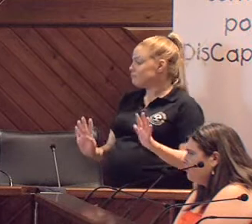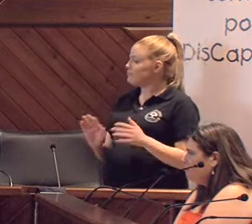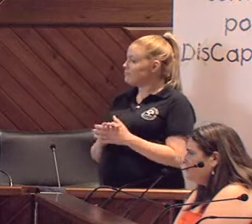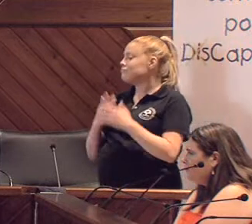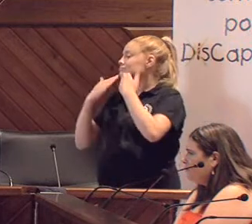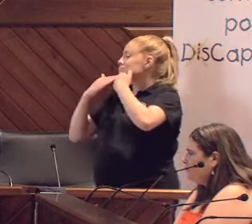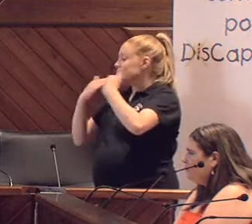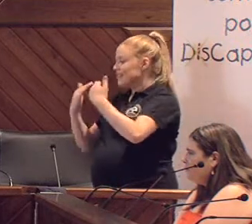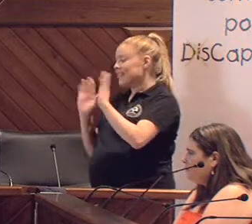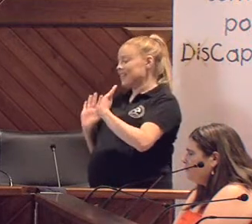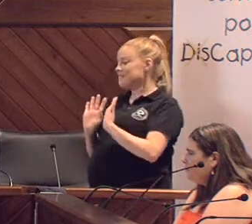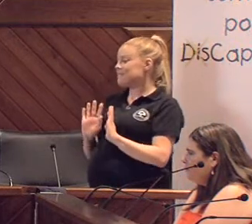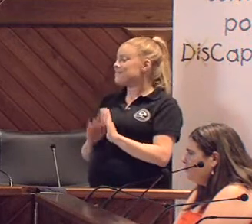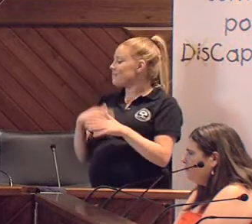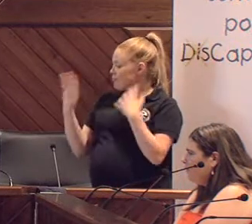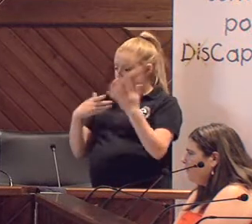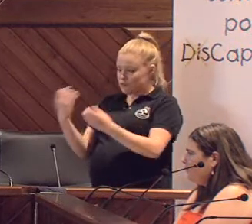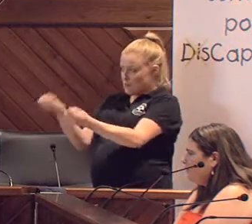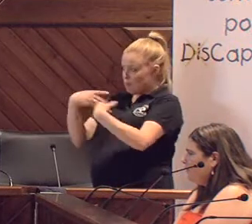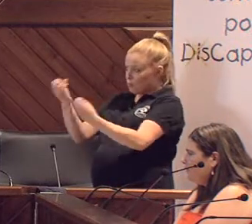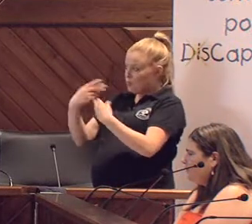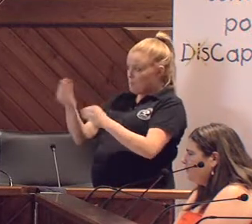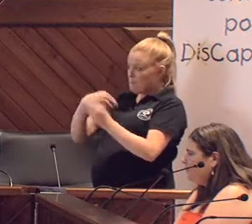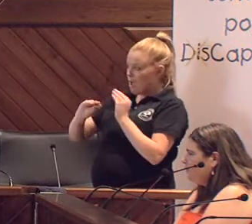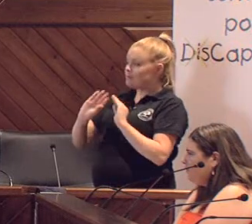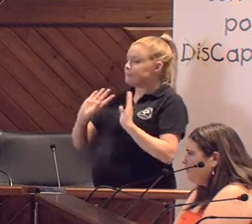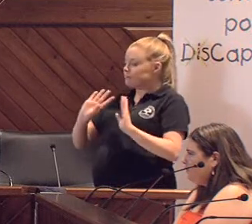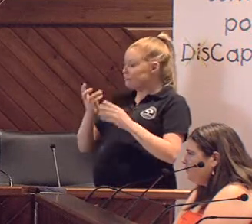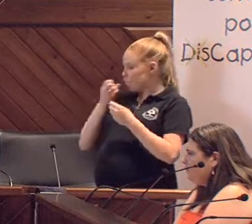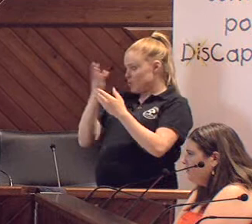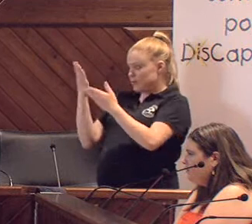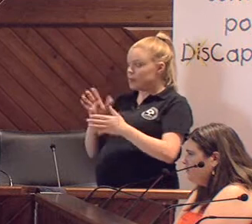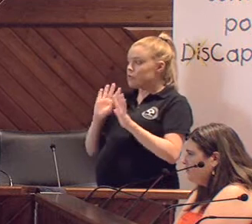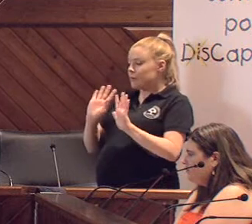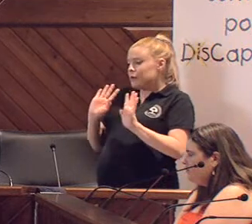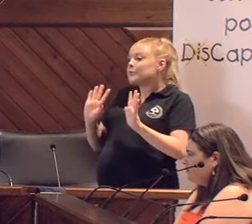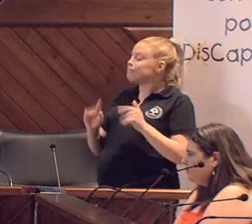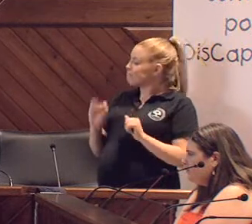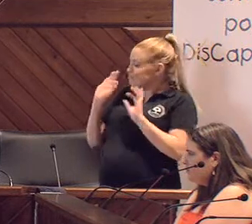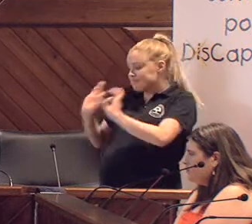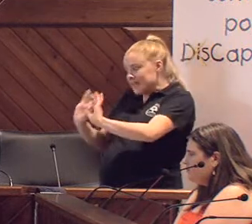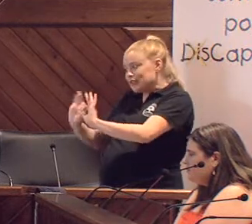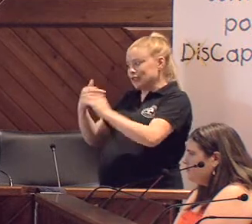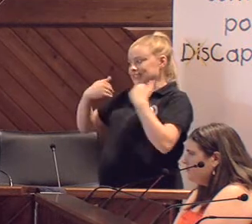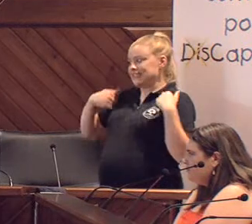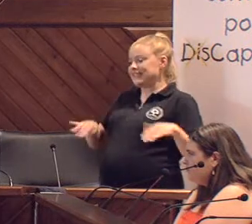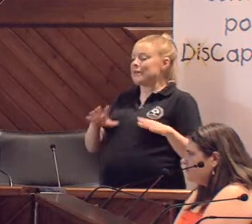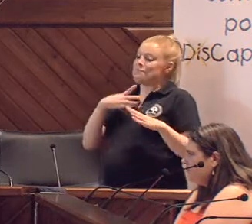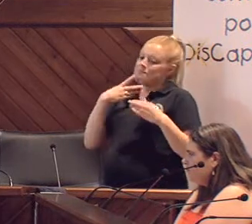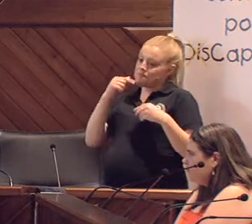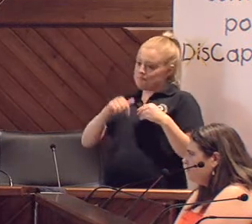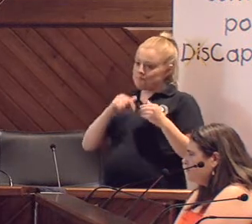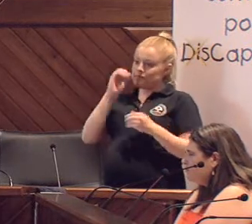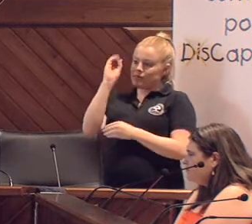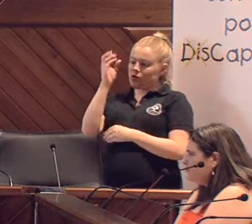te lo agradecemos y tú todo lo que nos puedas aportar será bienvenido. Y, pero, concretamente, eso es una de las cosas que